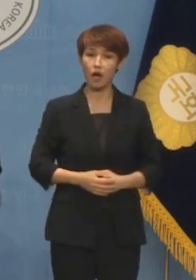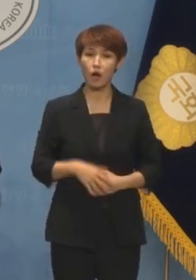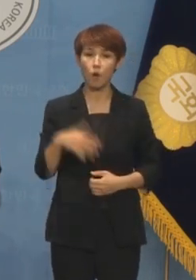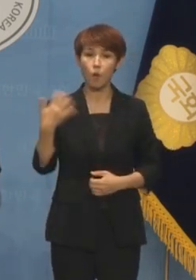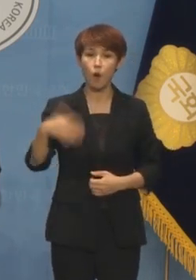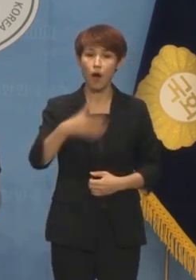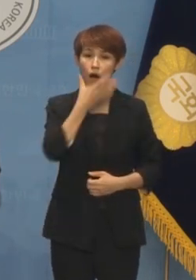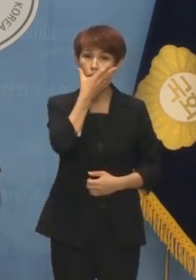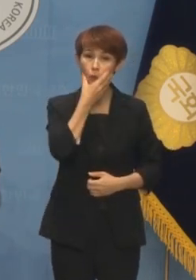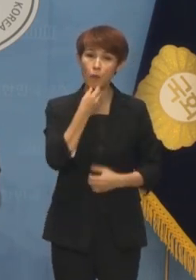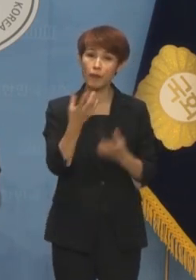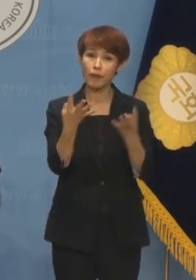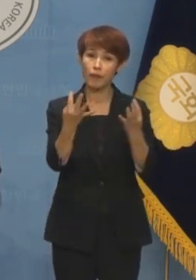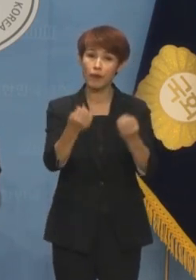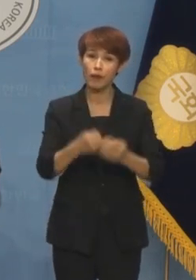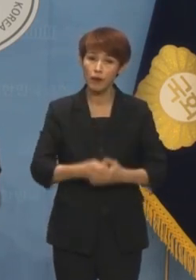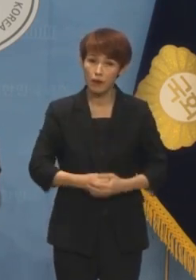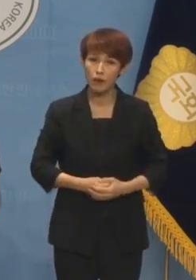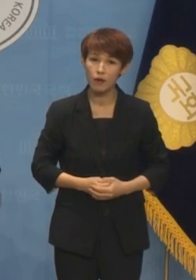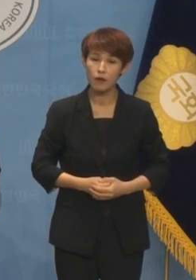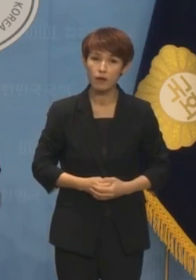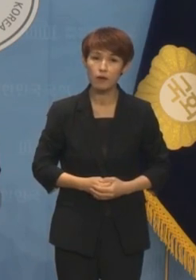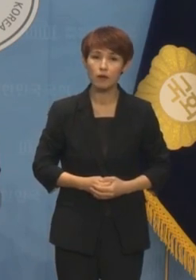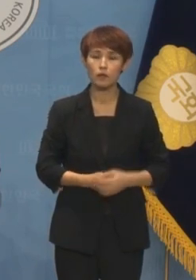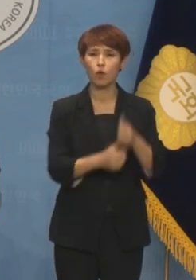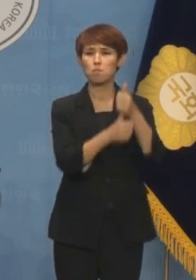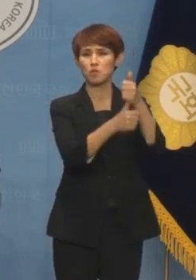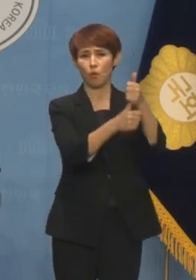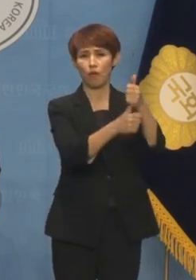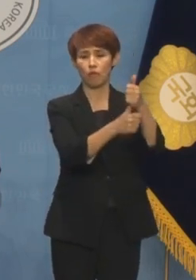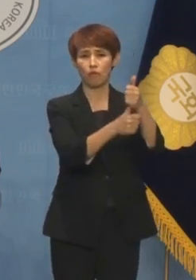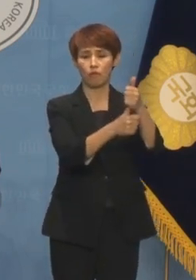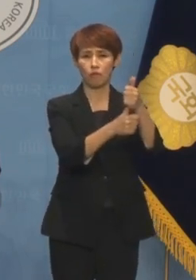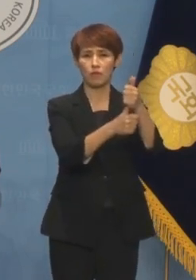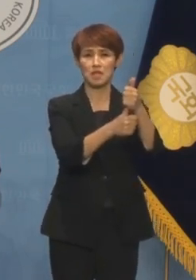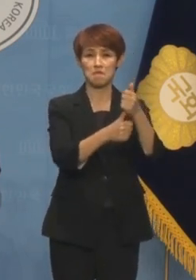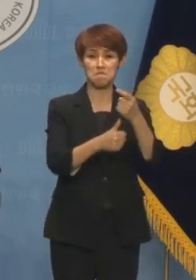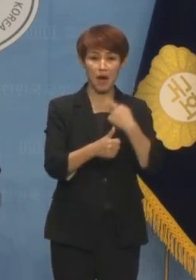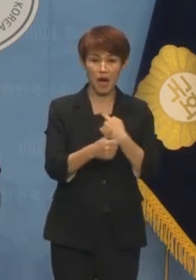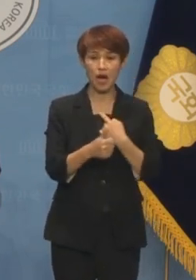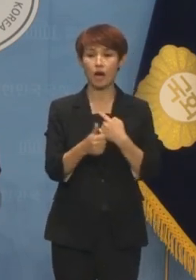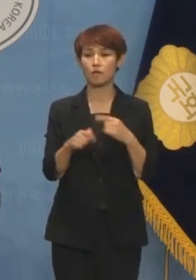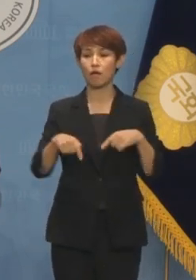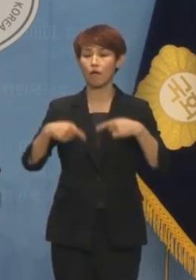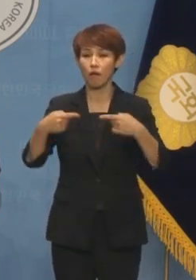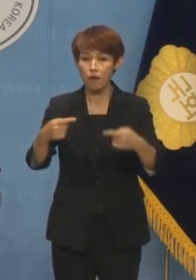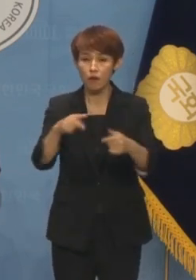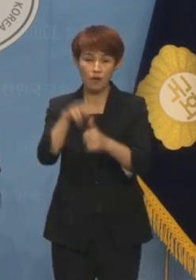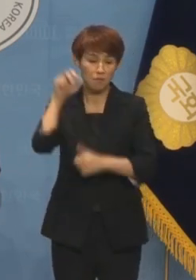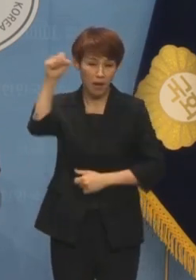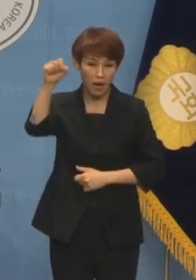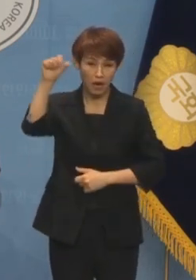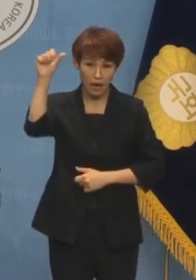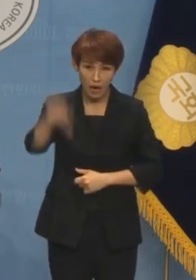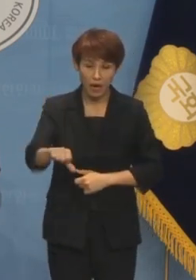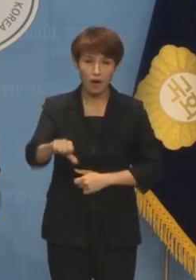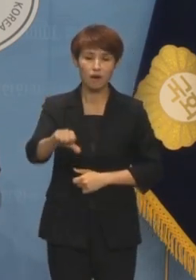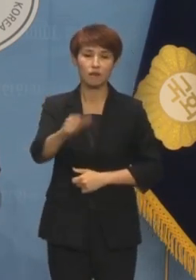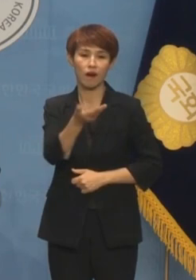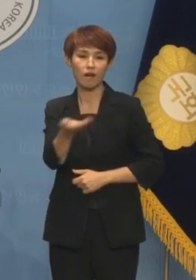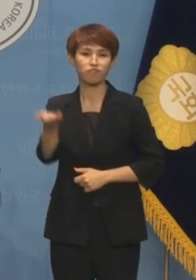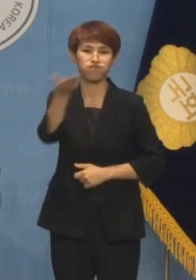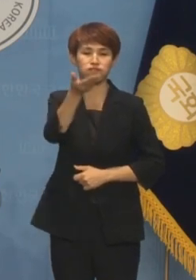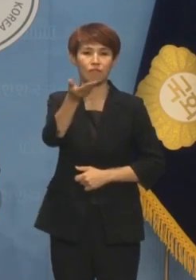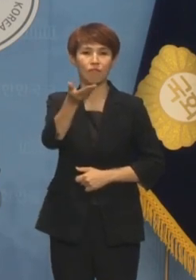복도 많습니다 게다가 비서관으로 나갔는데 낙천 뒤에 수석으로 승진해 돌아온